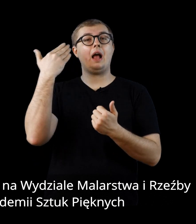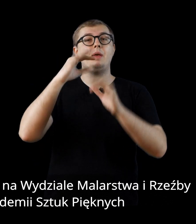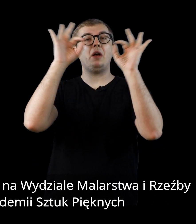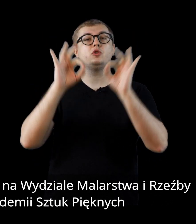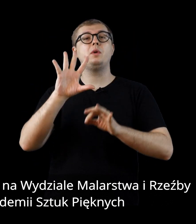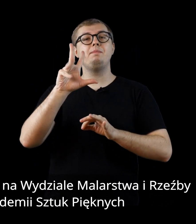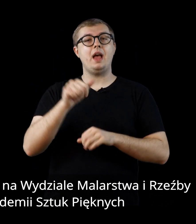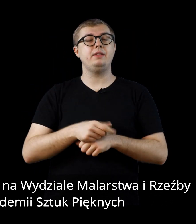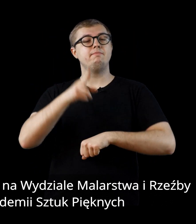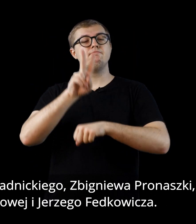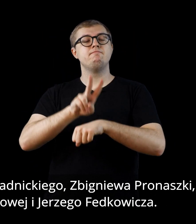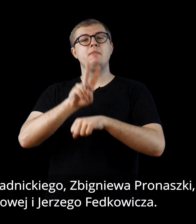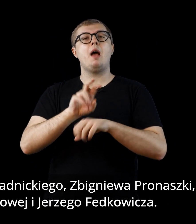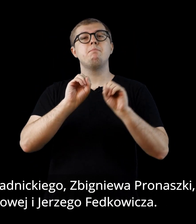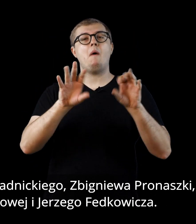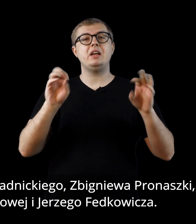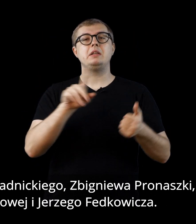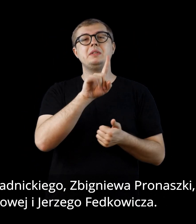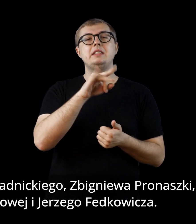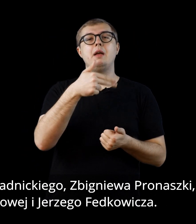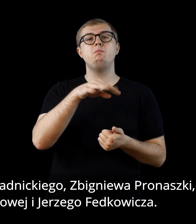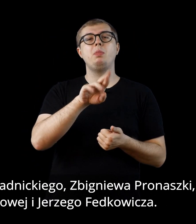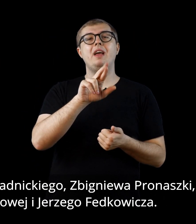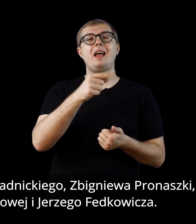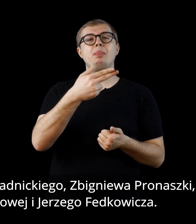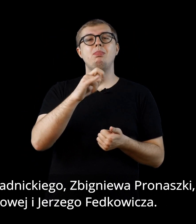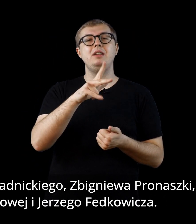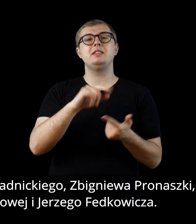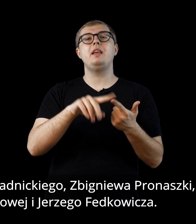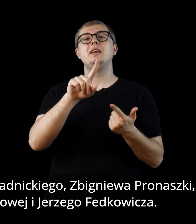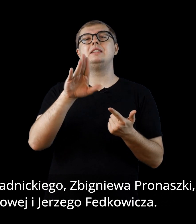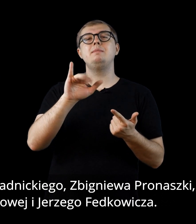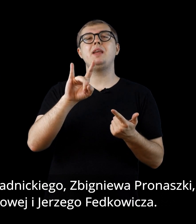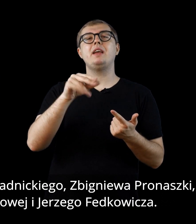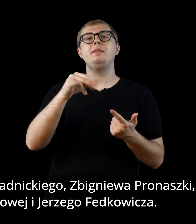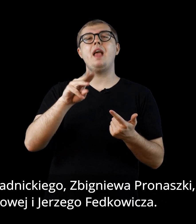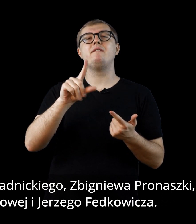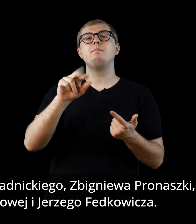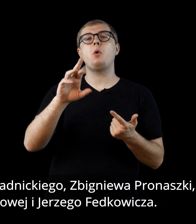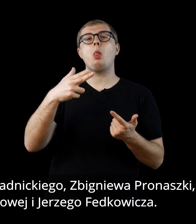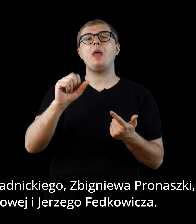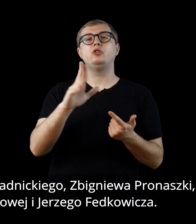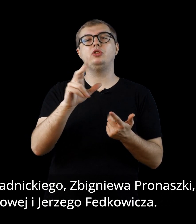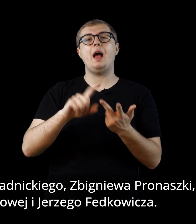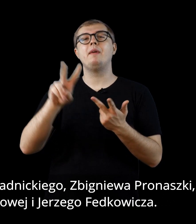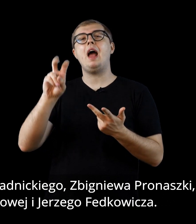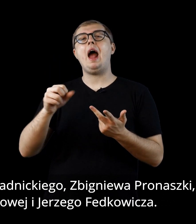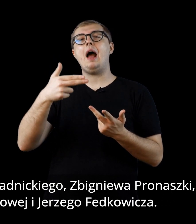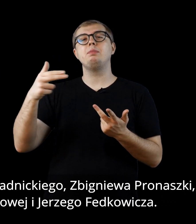Akademii Sztuk Pięknych pod kierunkiem Zygmunta Radnickiego, Zbigniewa Pronaszki, Hanny Rudzkiej-Cybisowej i